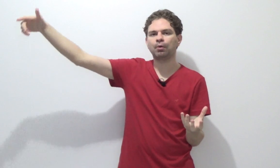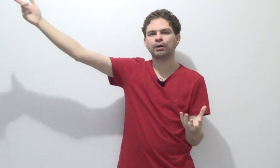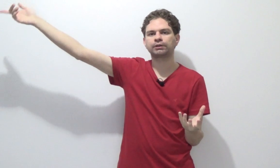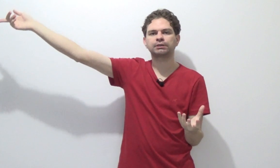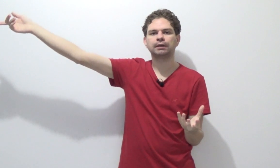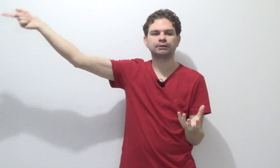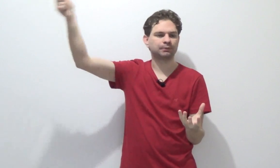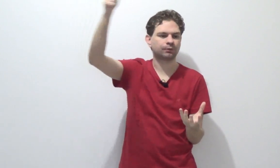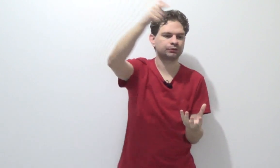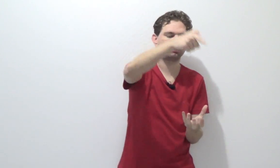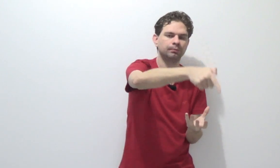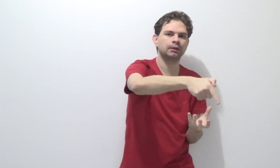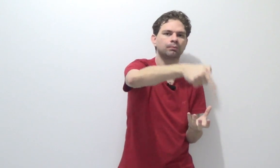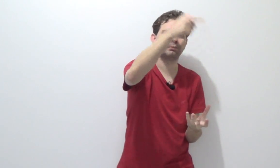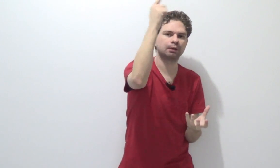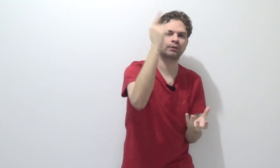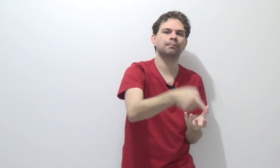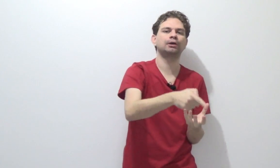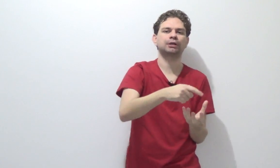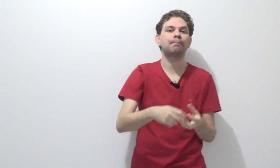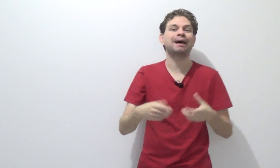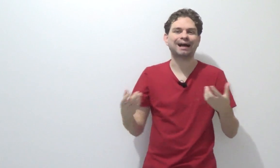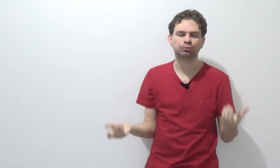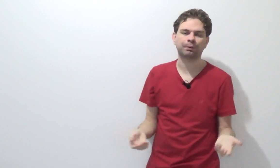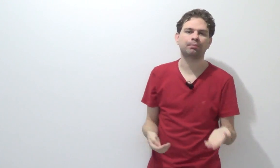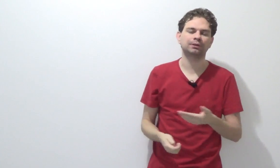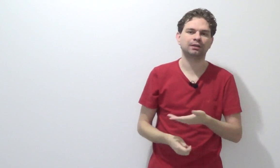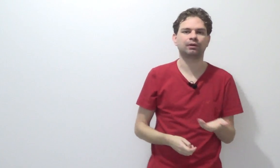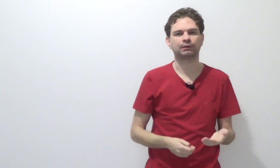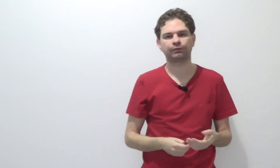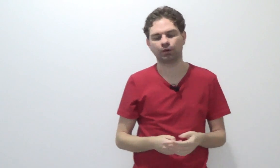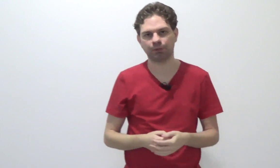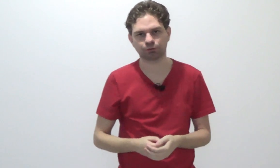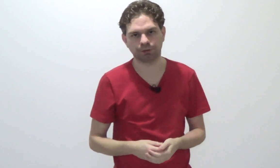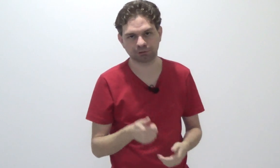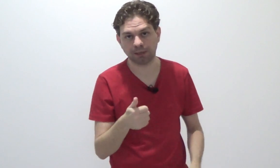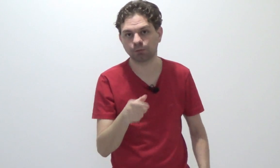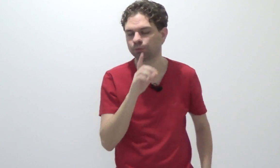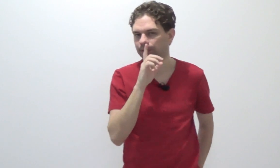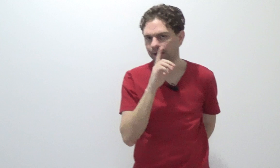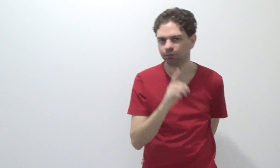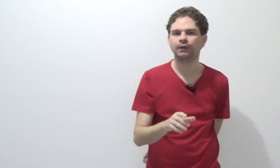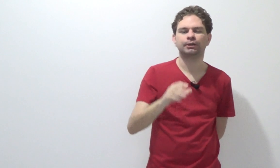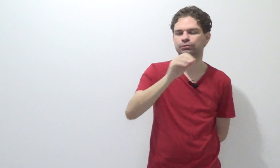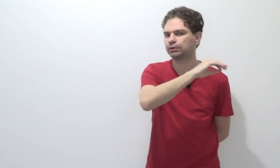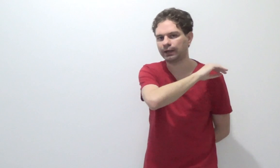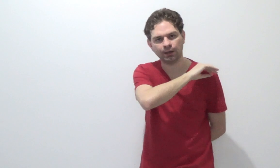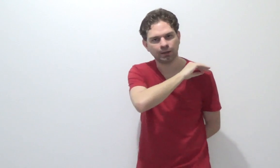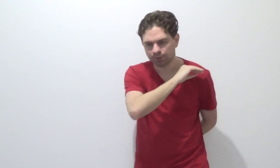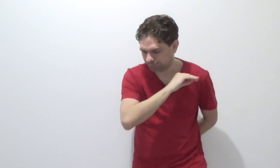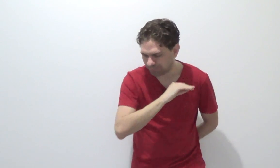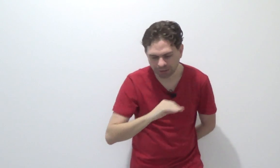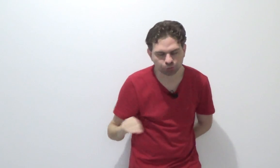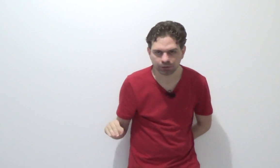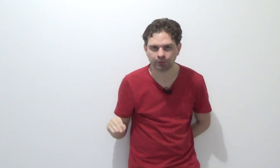morrer em outra cidade, mas aconteceu em Blumenau. Blumenau tem mais aparato pra poder levantar informações. Então, cuidado, que isso já é mais do que